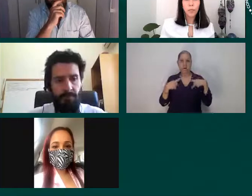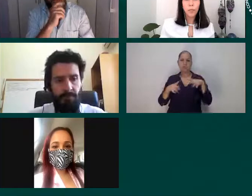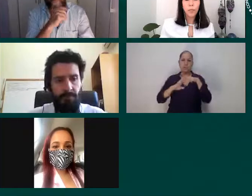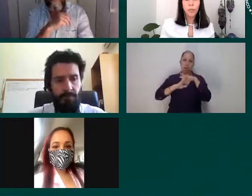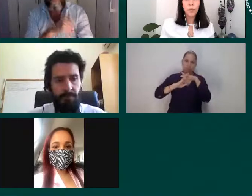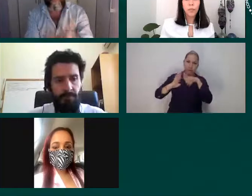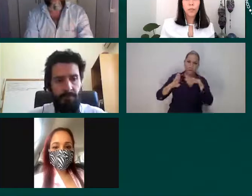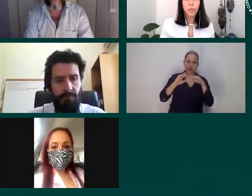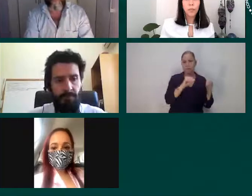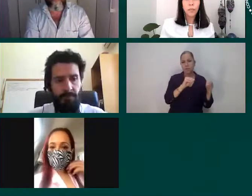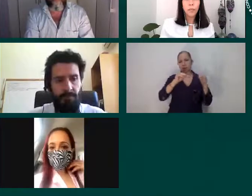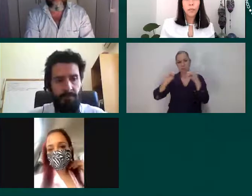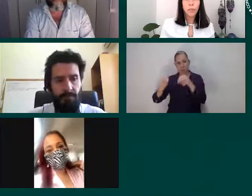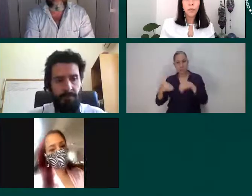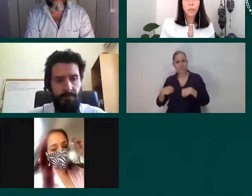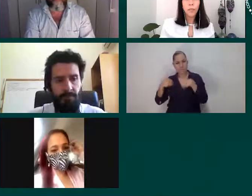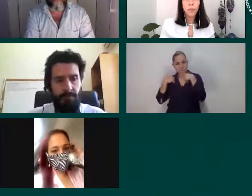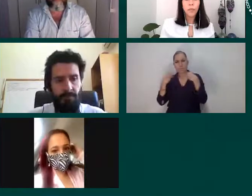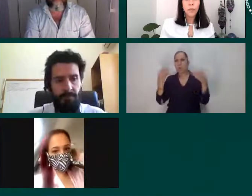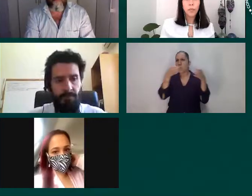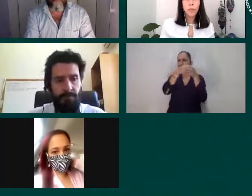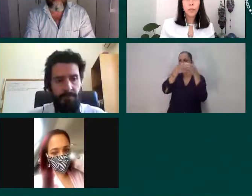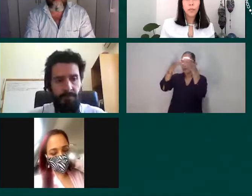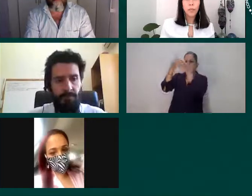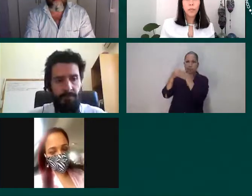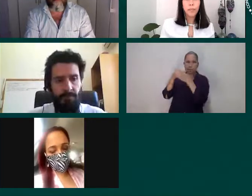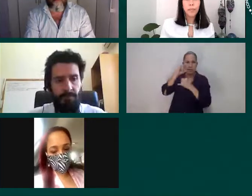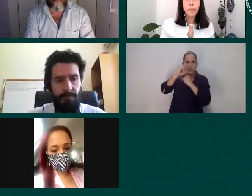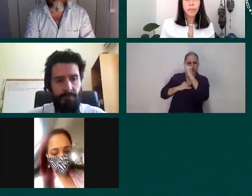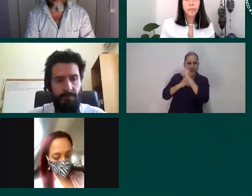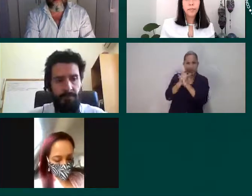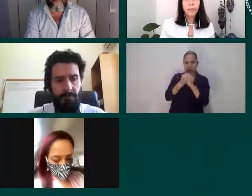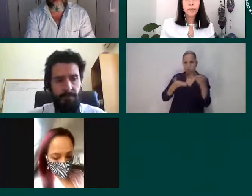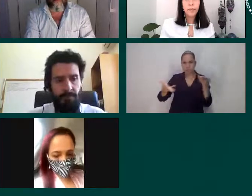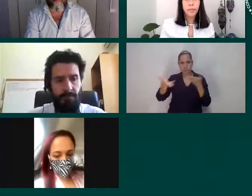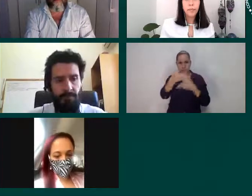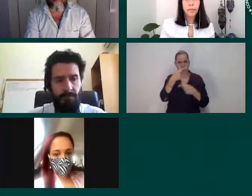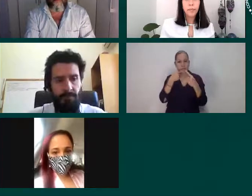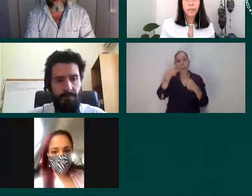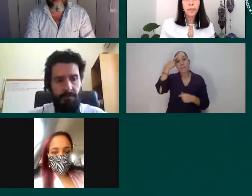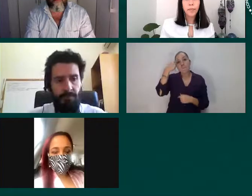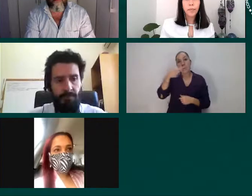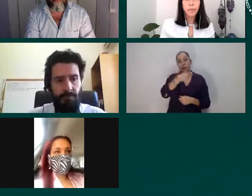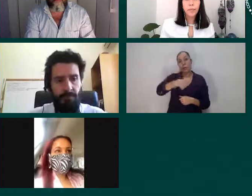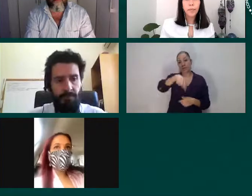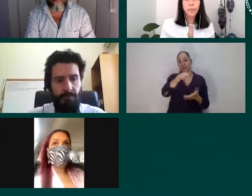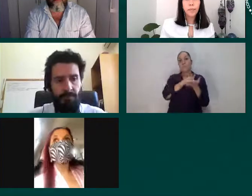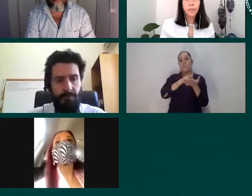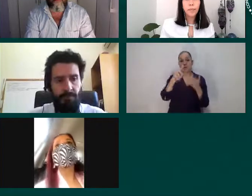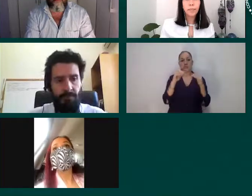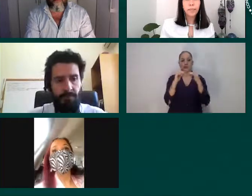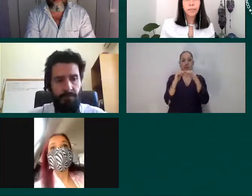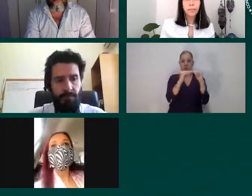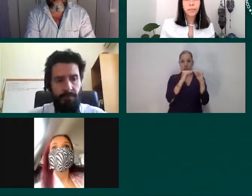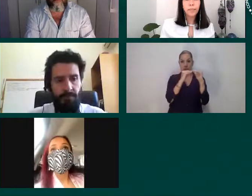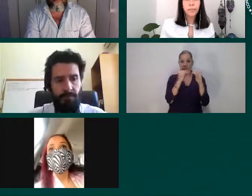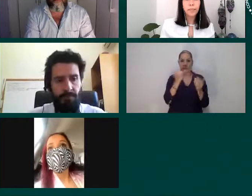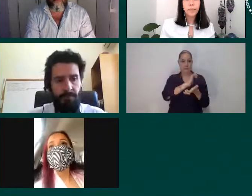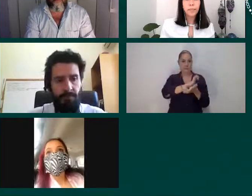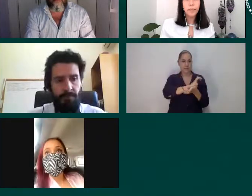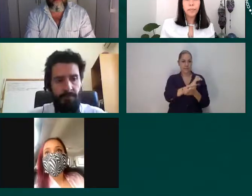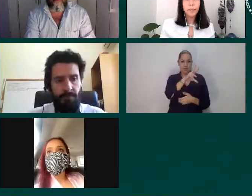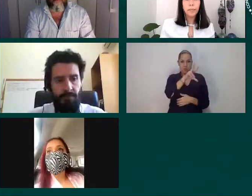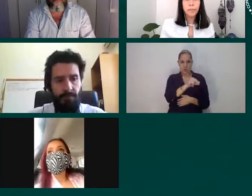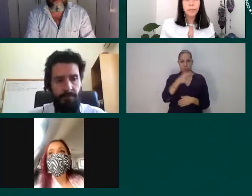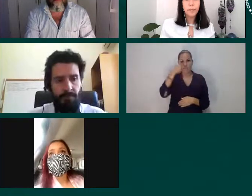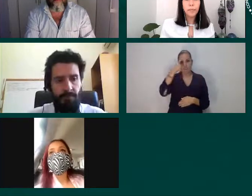En materia de la protección y garantía de los derechos de igualdad y no discriminación de personas migrantes, solicitantes de asilo, refugiadas, desplazadas y retornadas